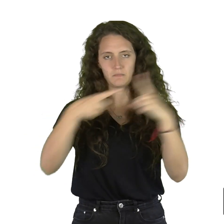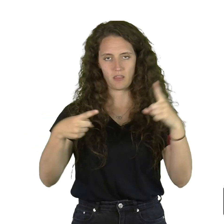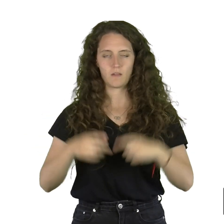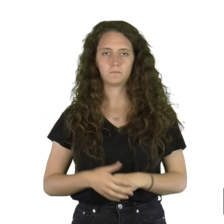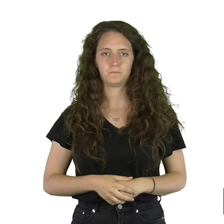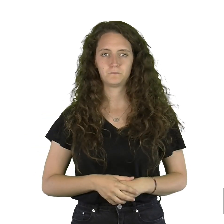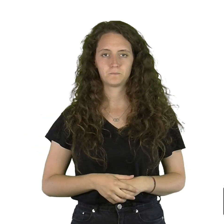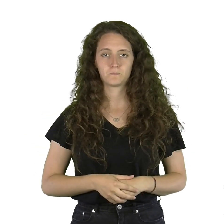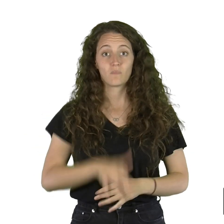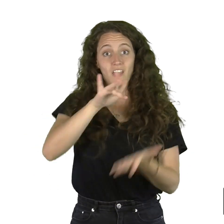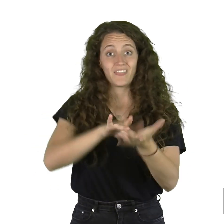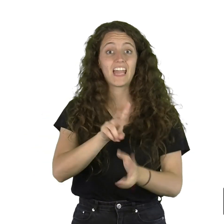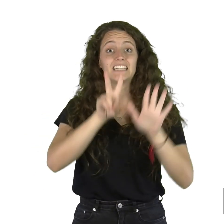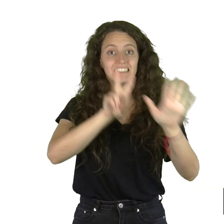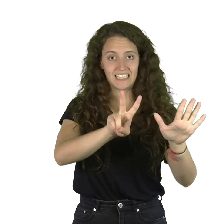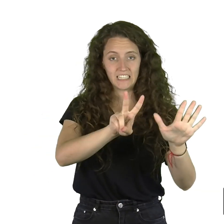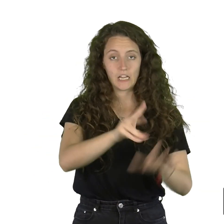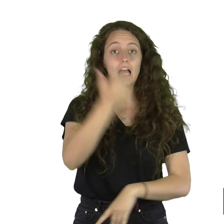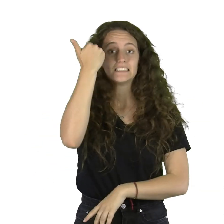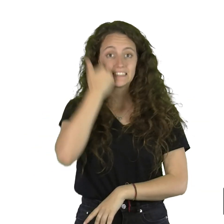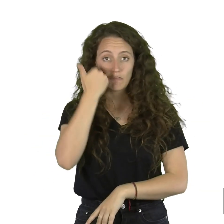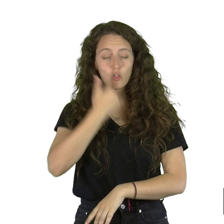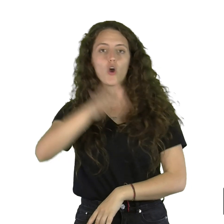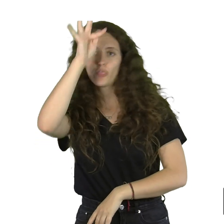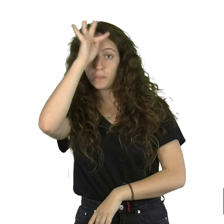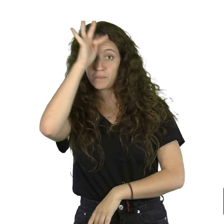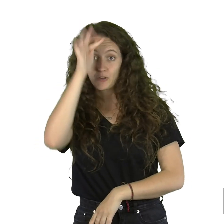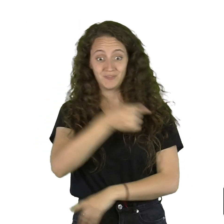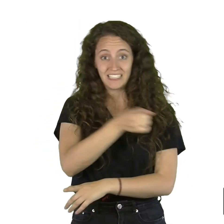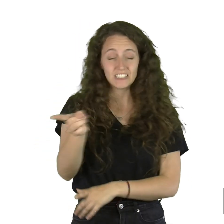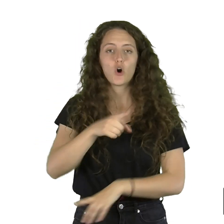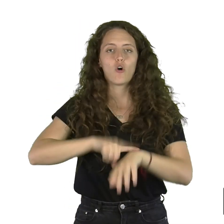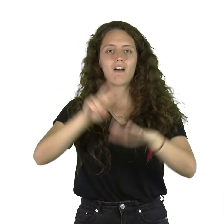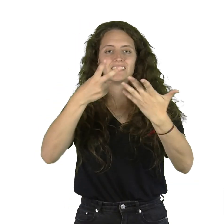El día 7, el sábado y el domingo a las 7 y cuarto